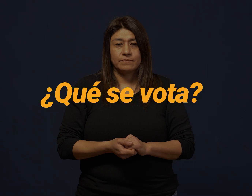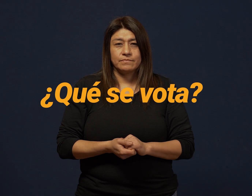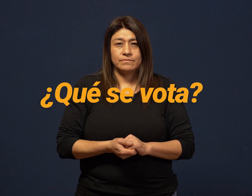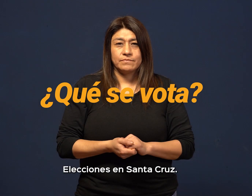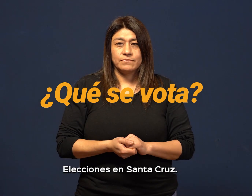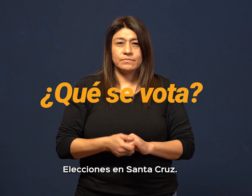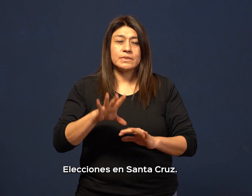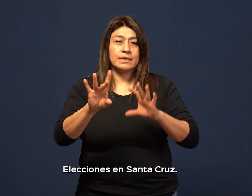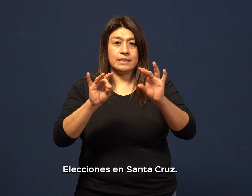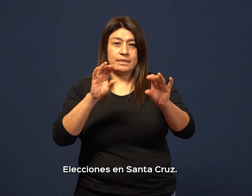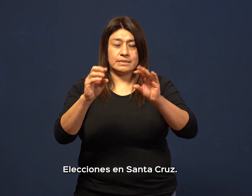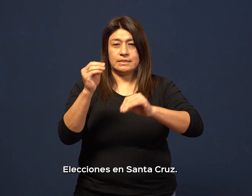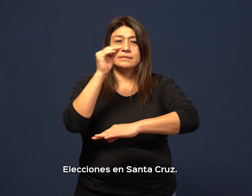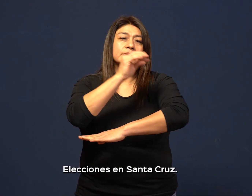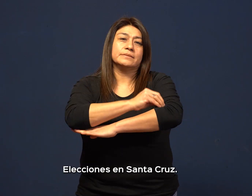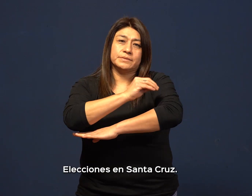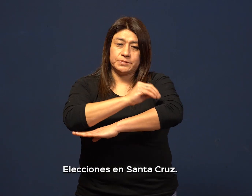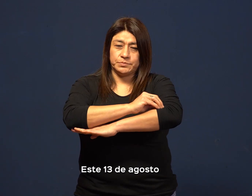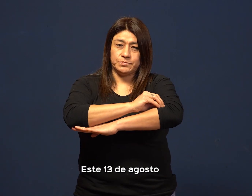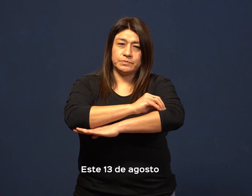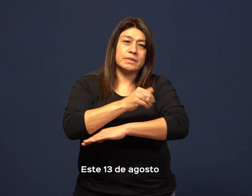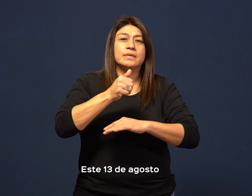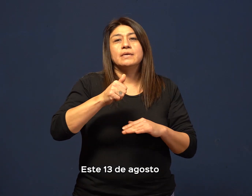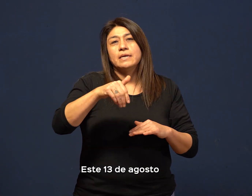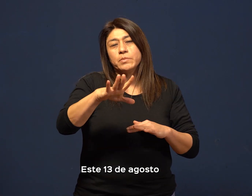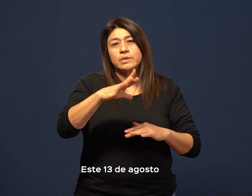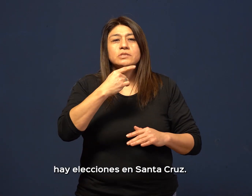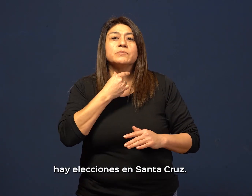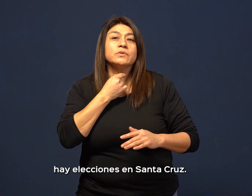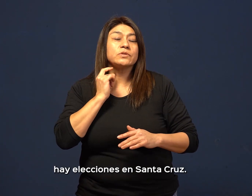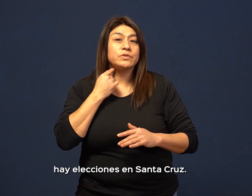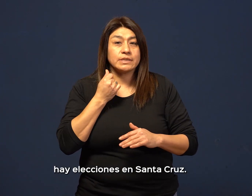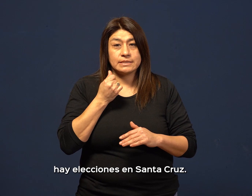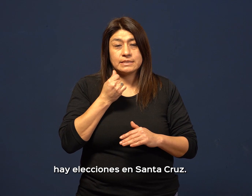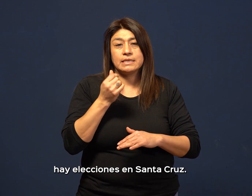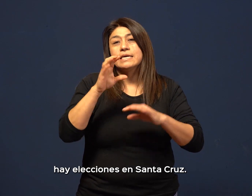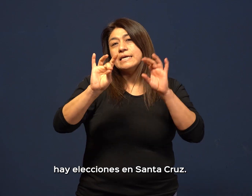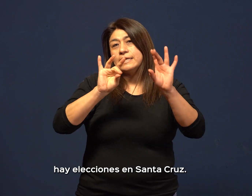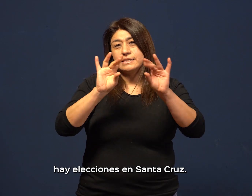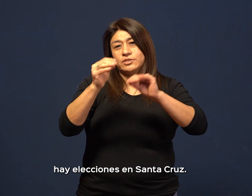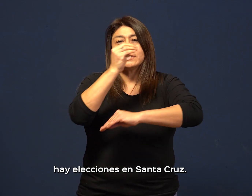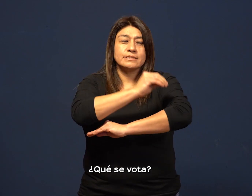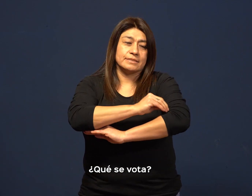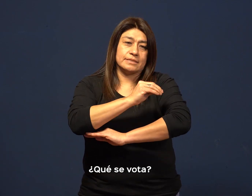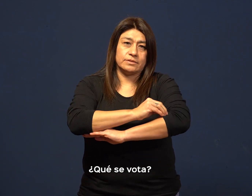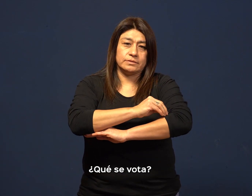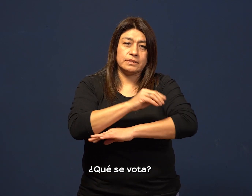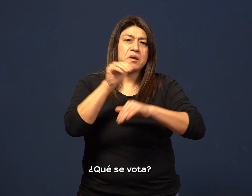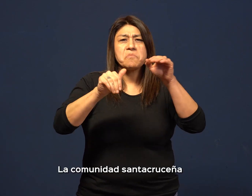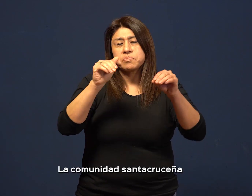Elecciones en Santa Cruz. Este 13 de agosto hay elecciones en Santa Cruz. ¿Qué se vota? La